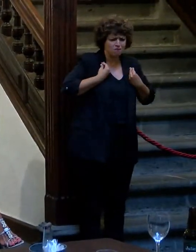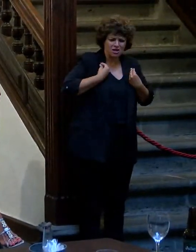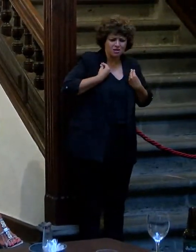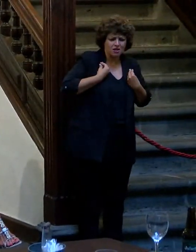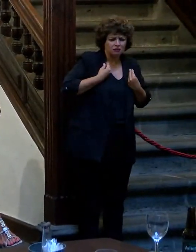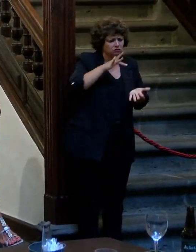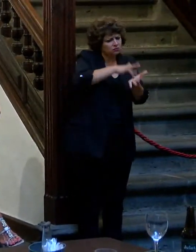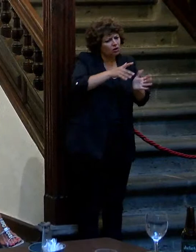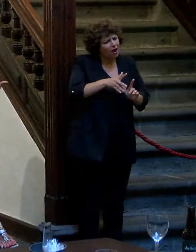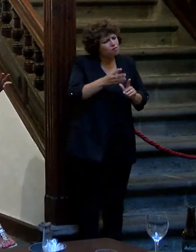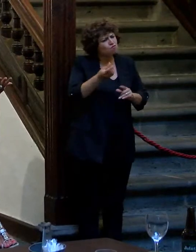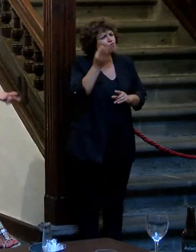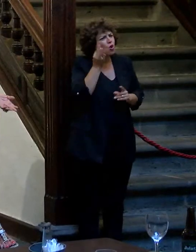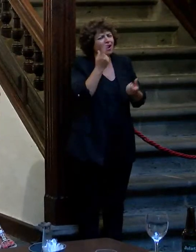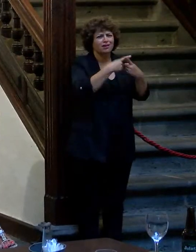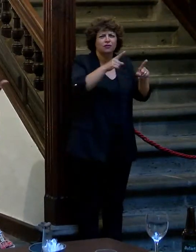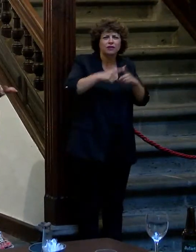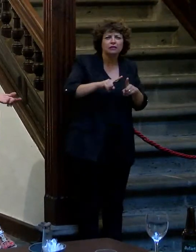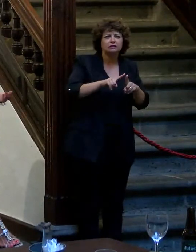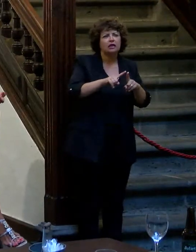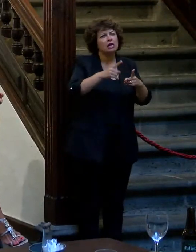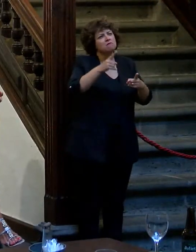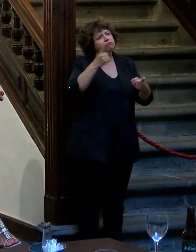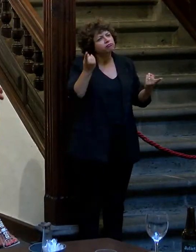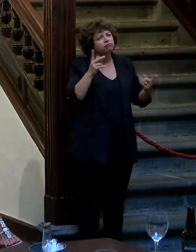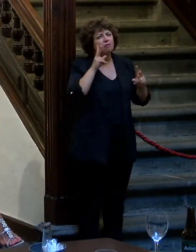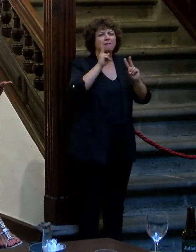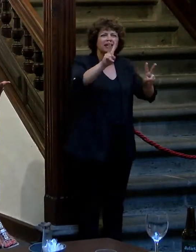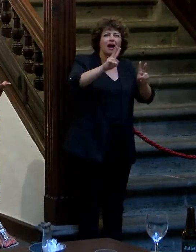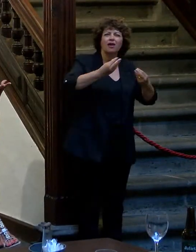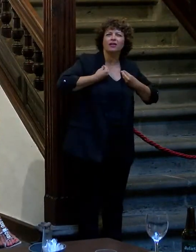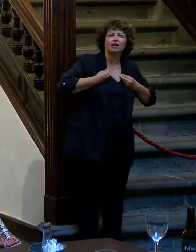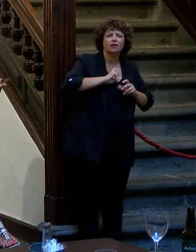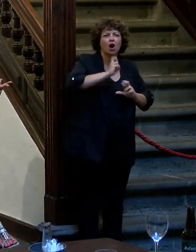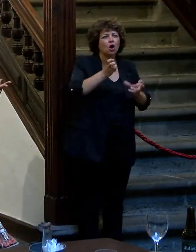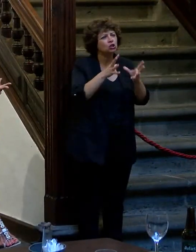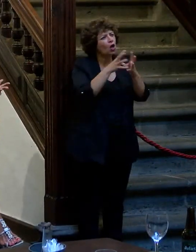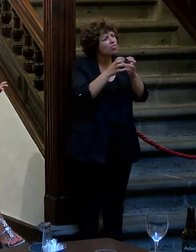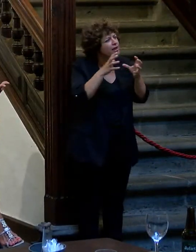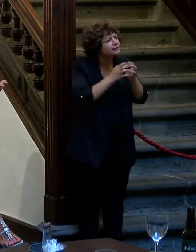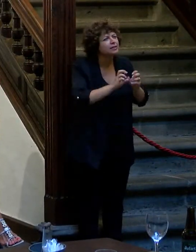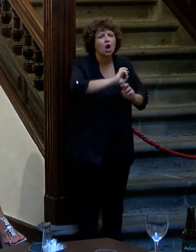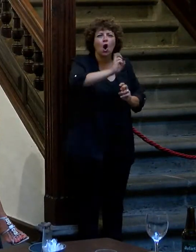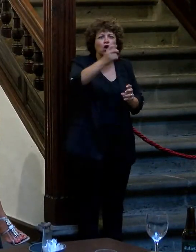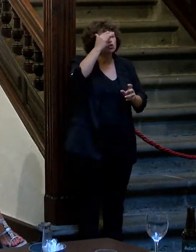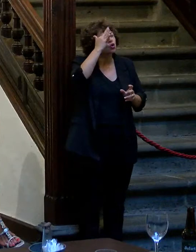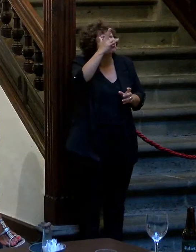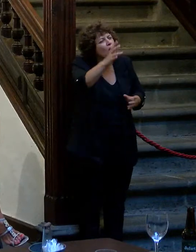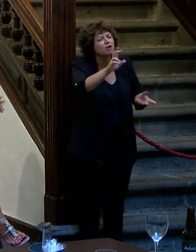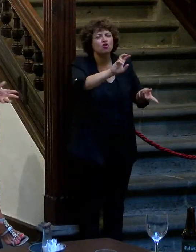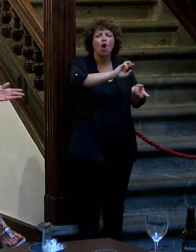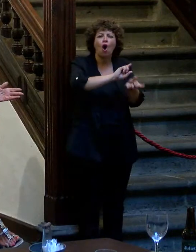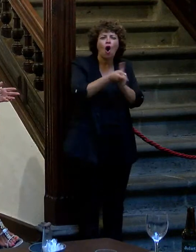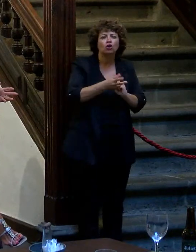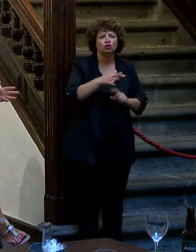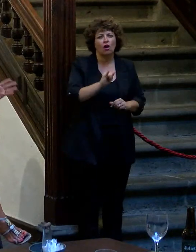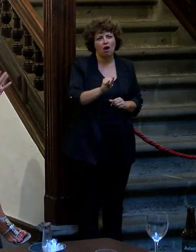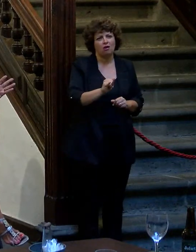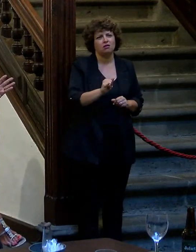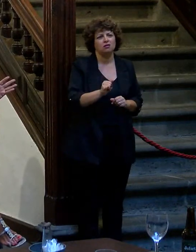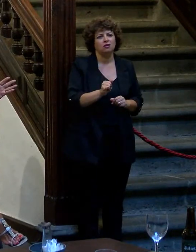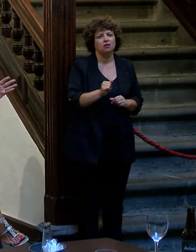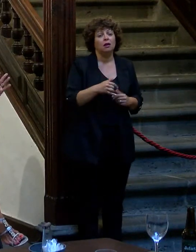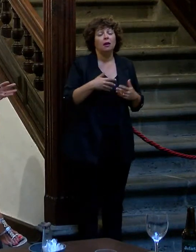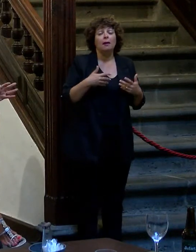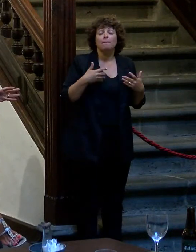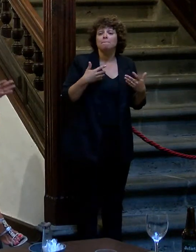otra edad, otra mirada sobre la vida, sobre las cosas, otras ansias, otros deseos, otros sueños y inevitablemente...